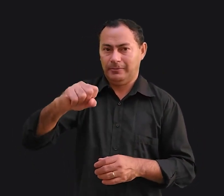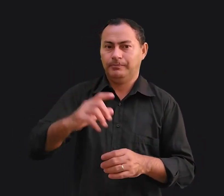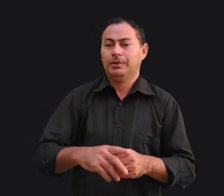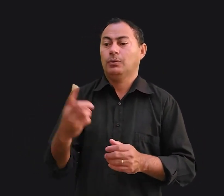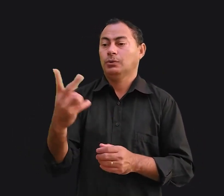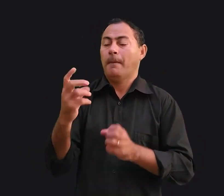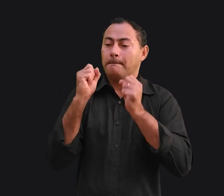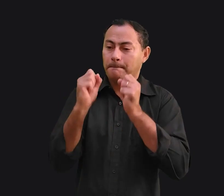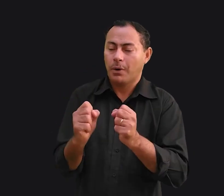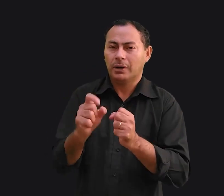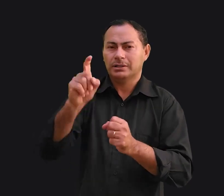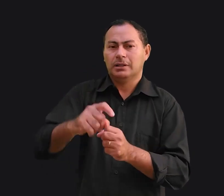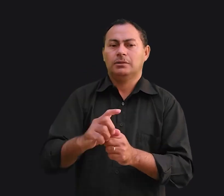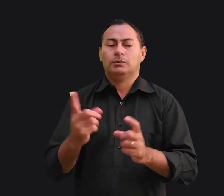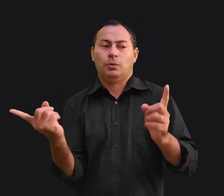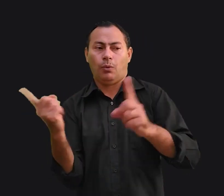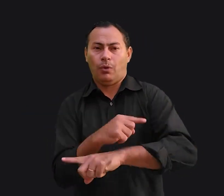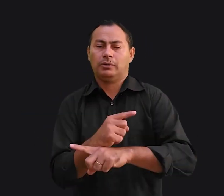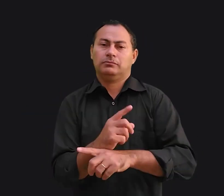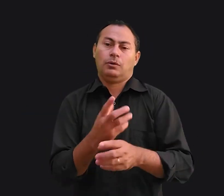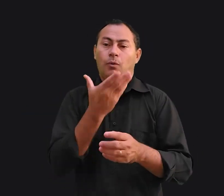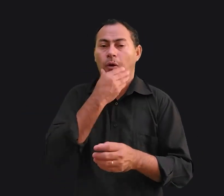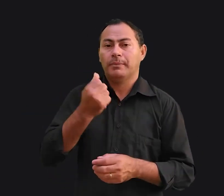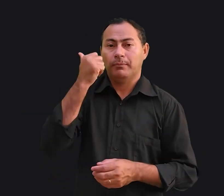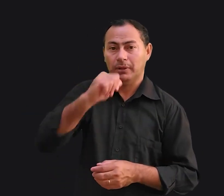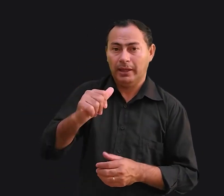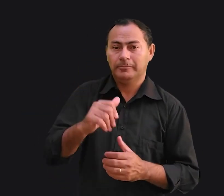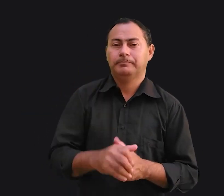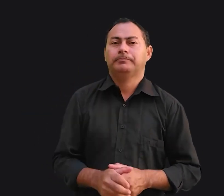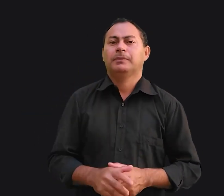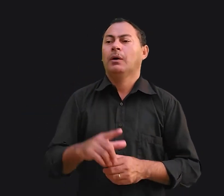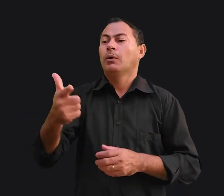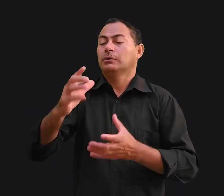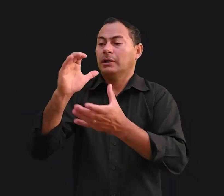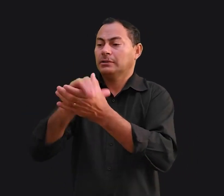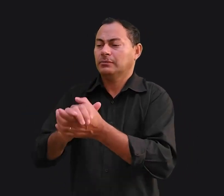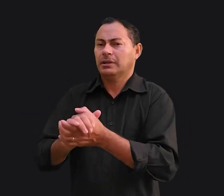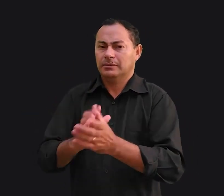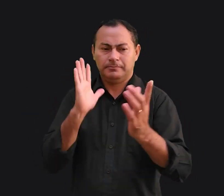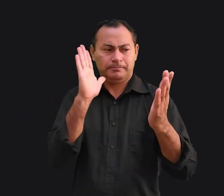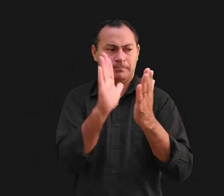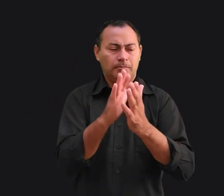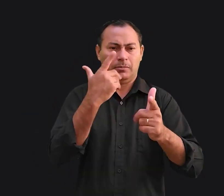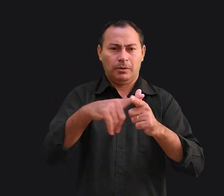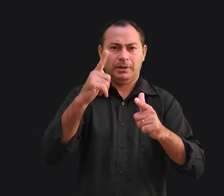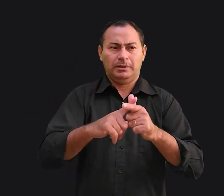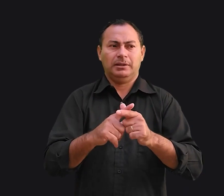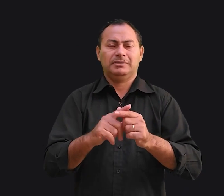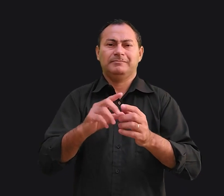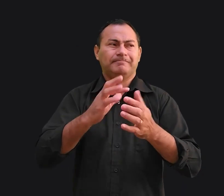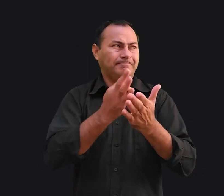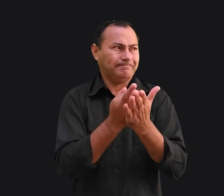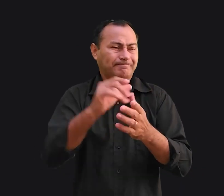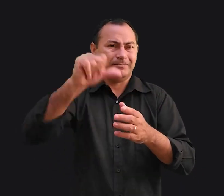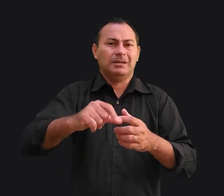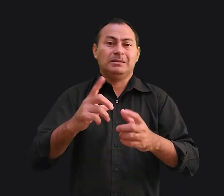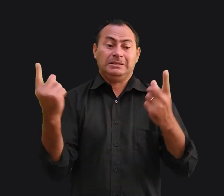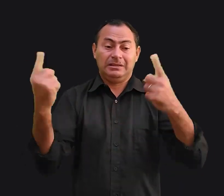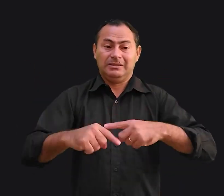Os dois podem ser do contra, tanto o homem como a mulher. Outro casal estava enfrentando problemas de infidelidade. Um grande desafio